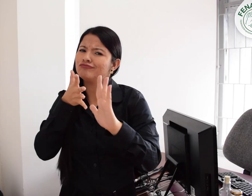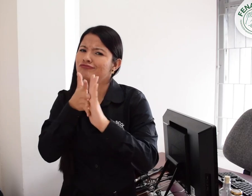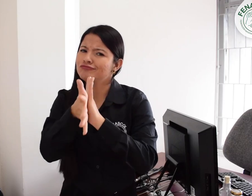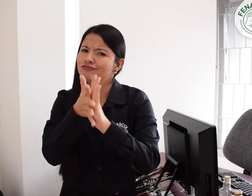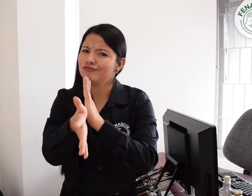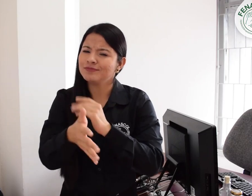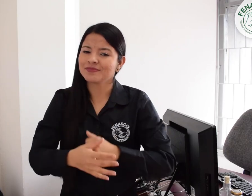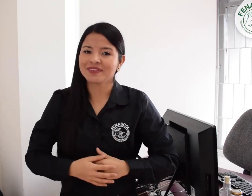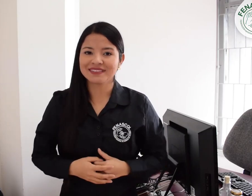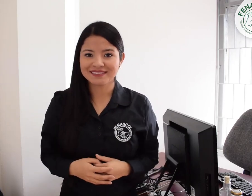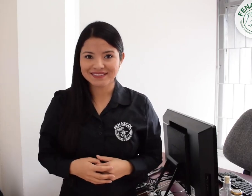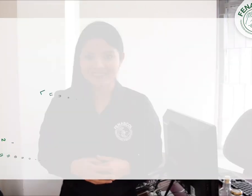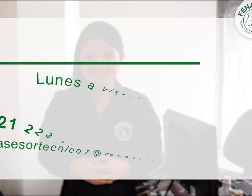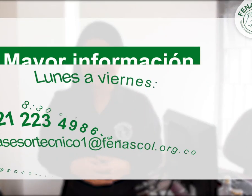servicio de interpretación virtual.